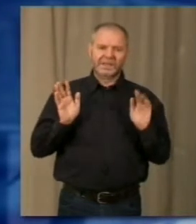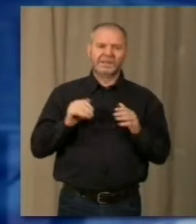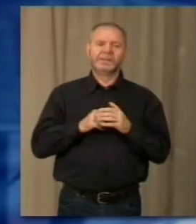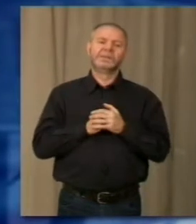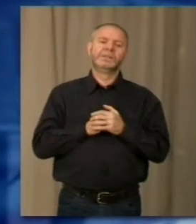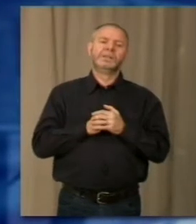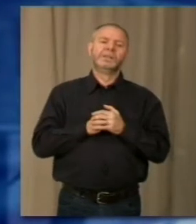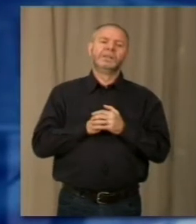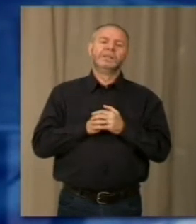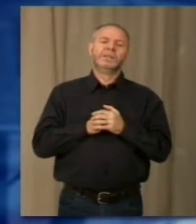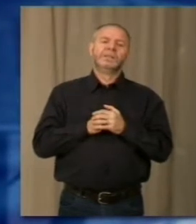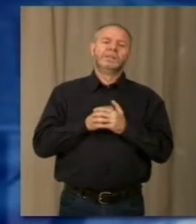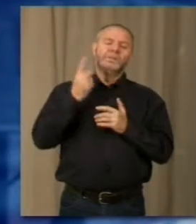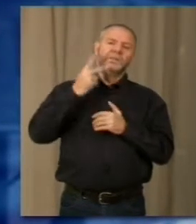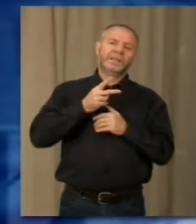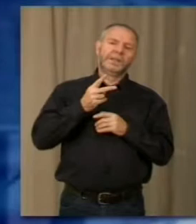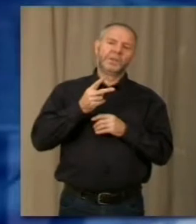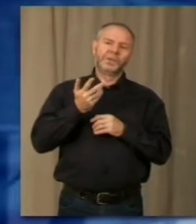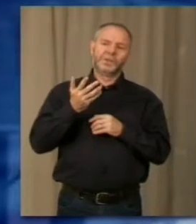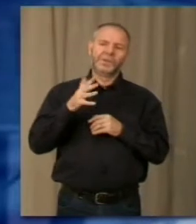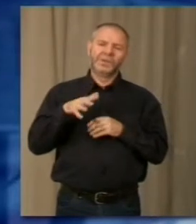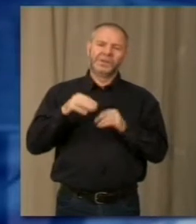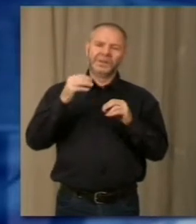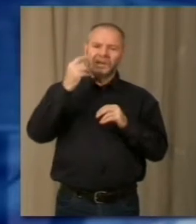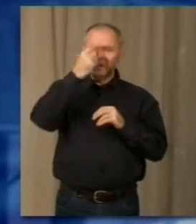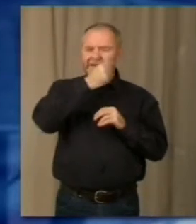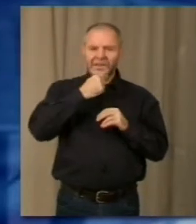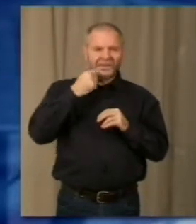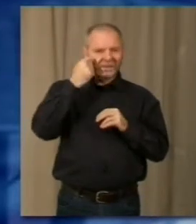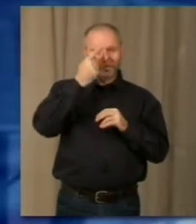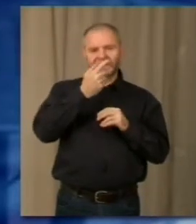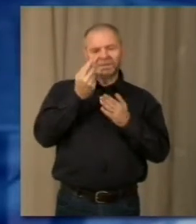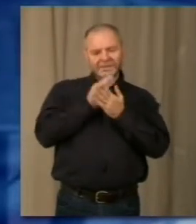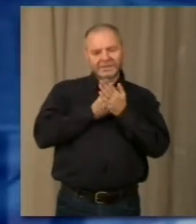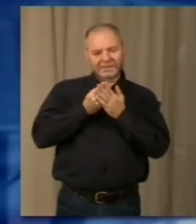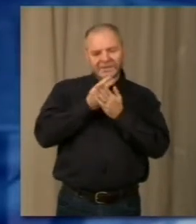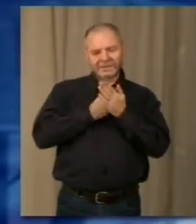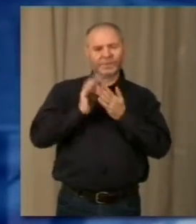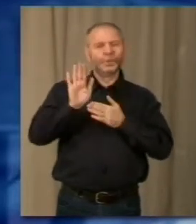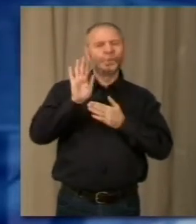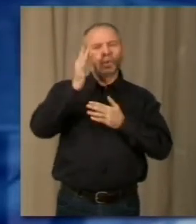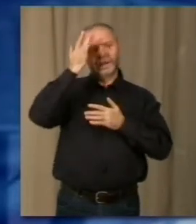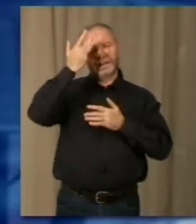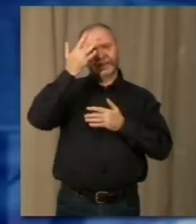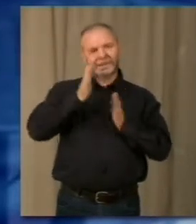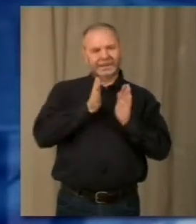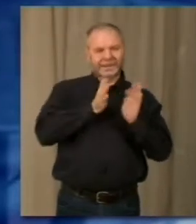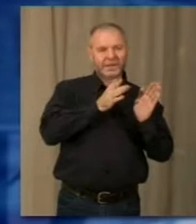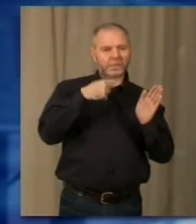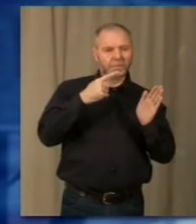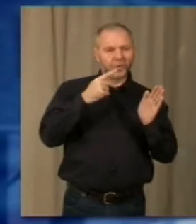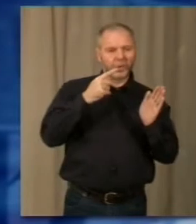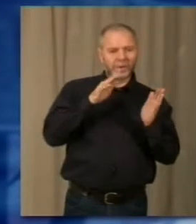erano tutte le facce naturalmente rappresentate, quelli degli Indios, che poi si sono un po' più